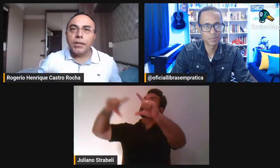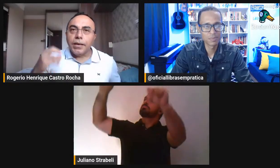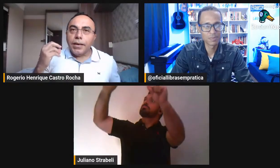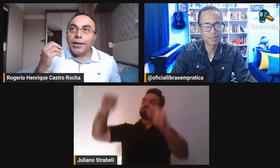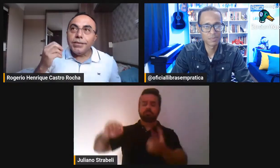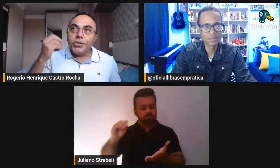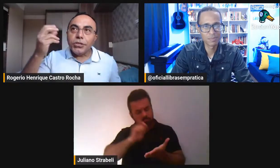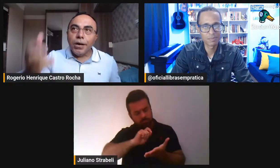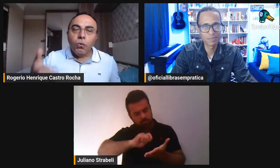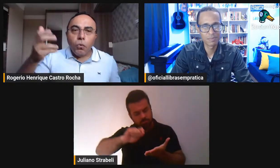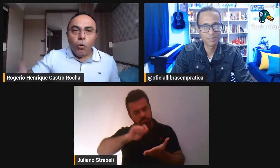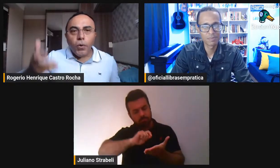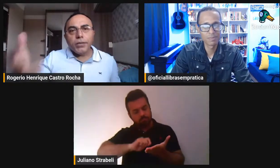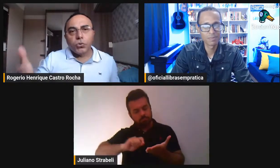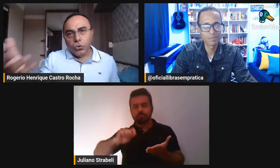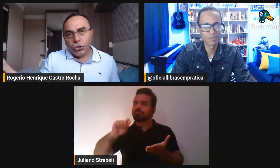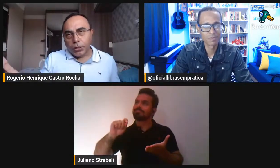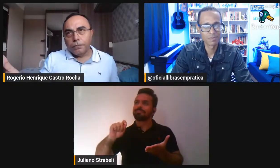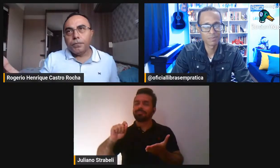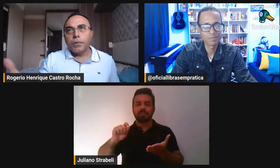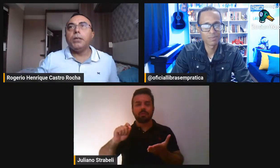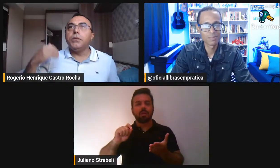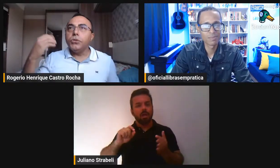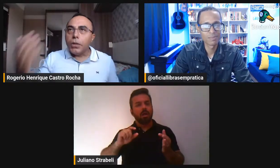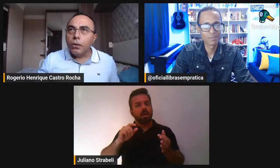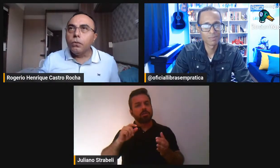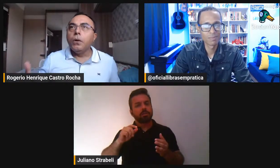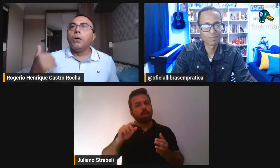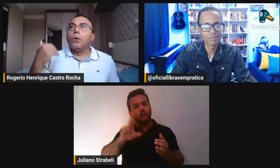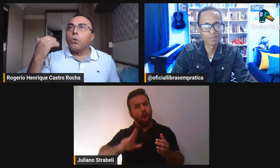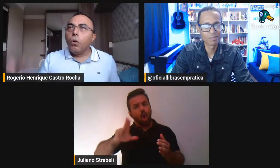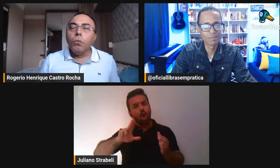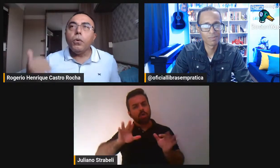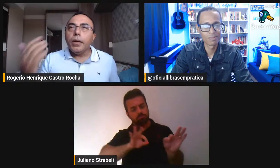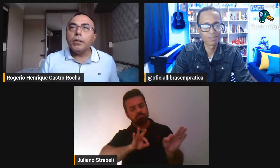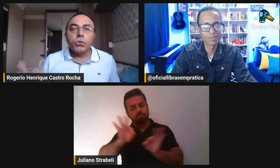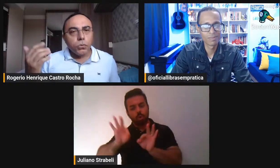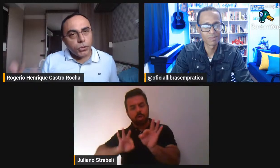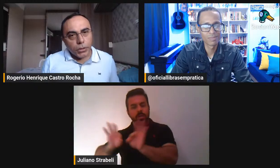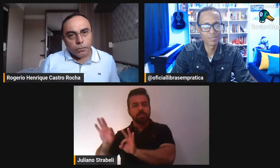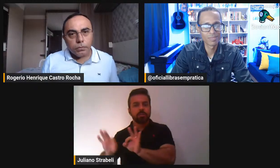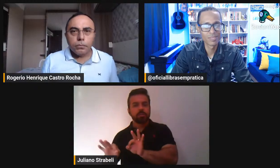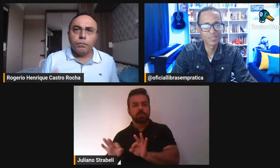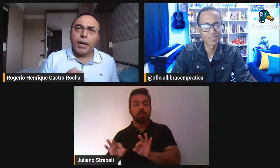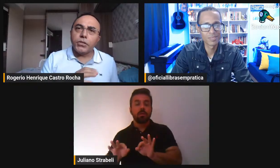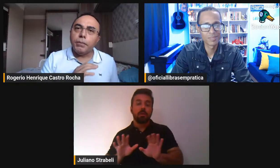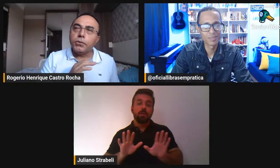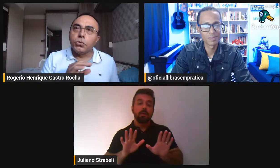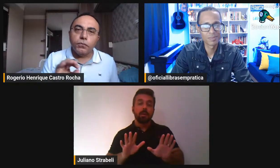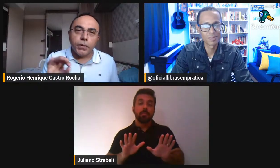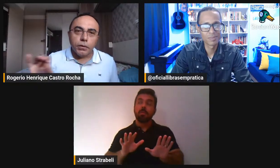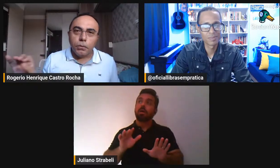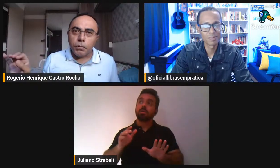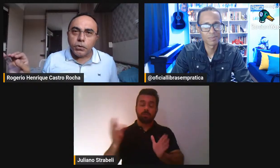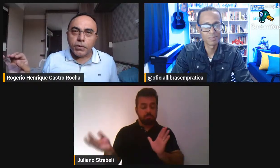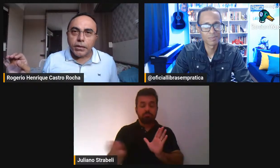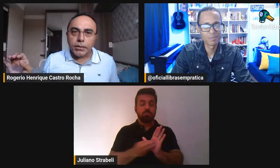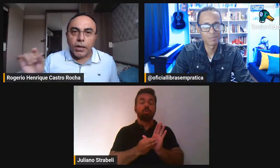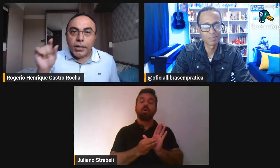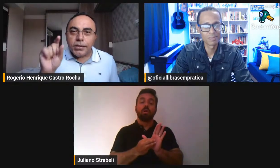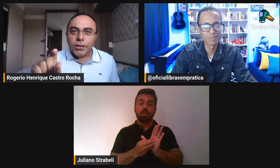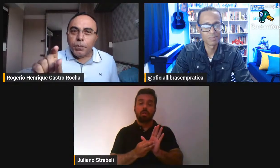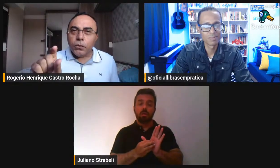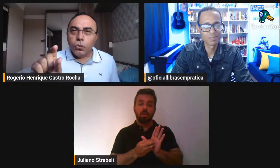Epifanias, eles estão como eles surgiram. Eles estão como eles surgiram. Praticamente não sofreram nenhuma